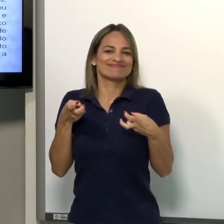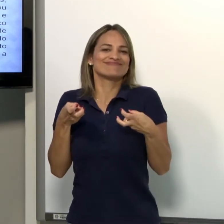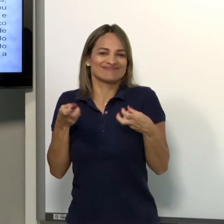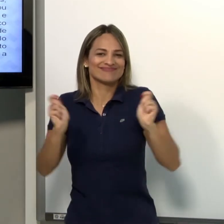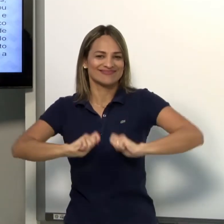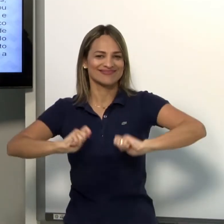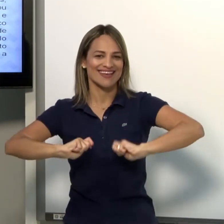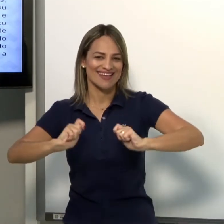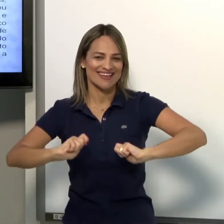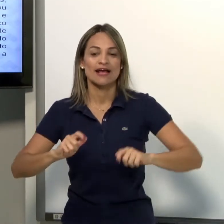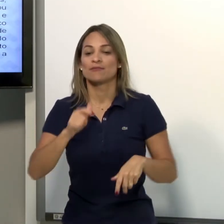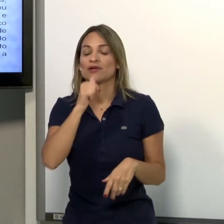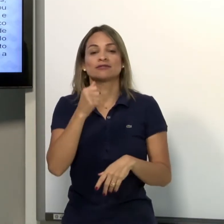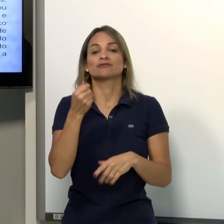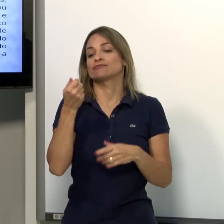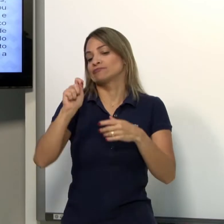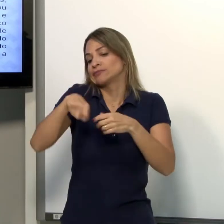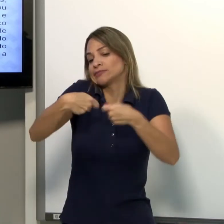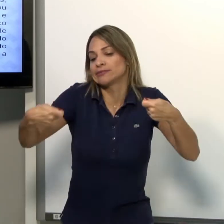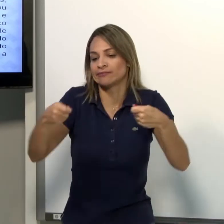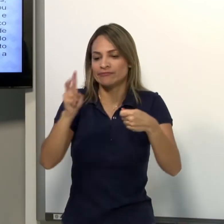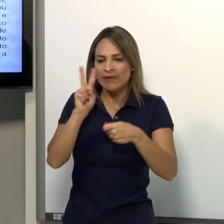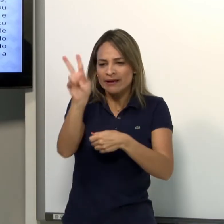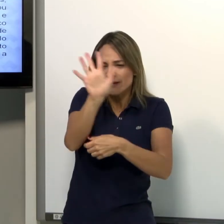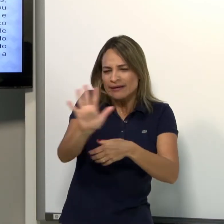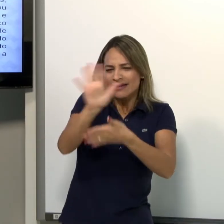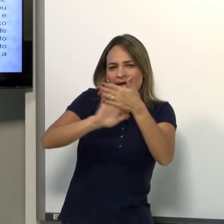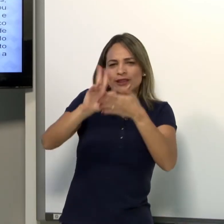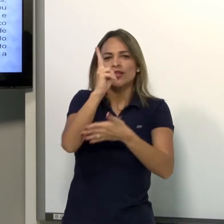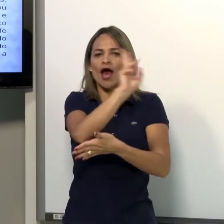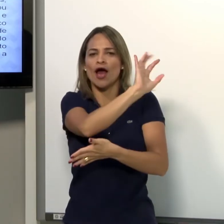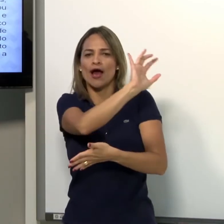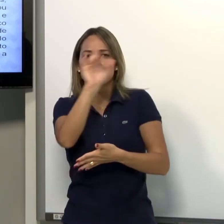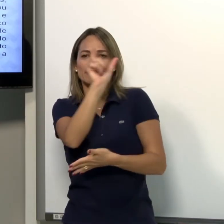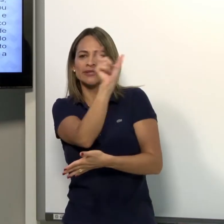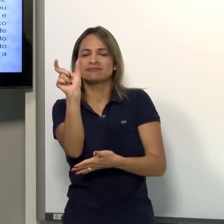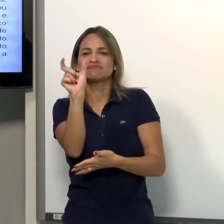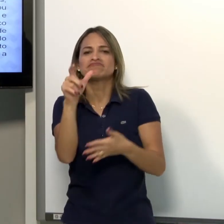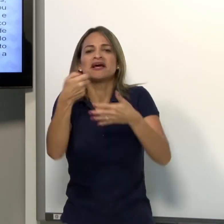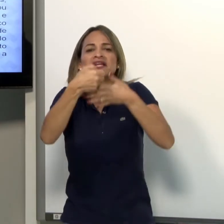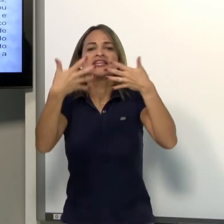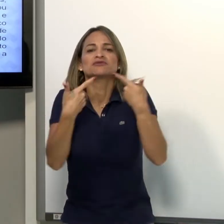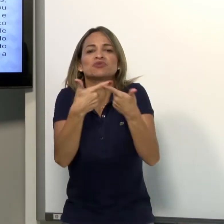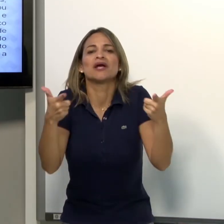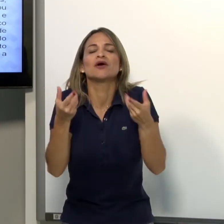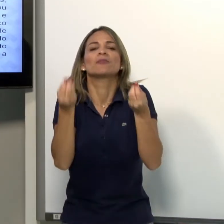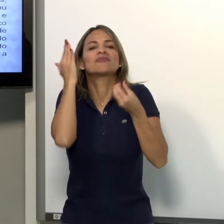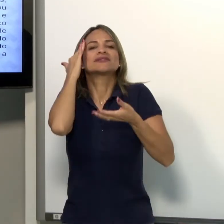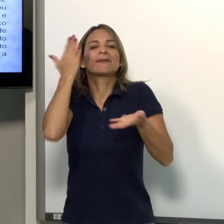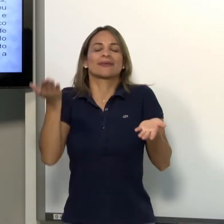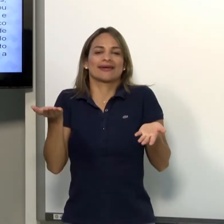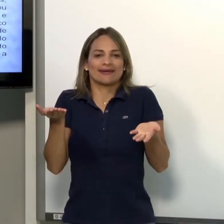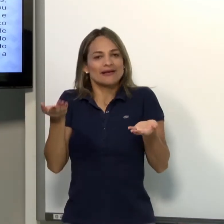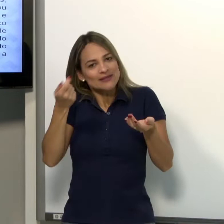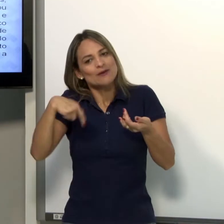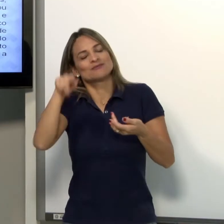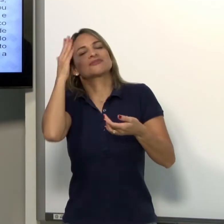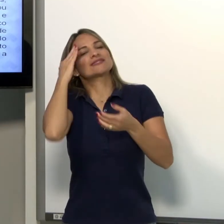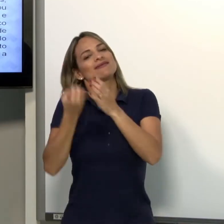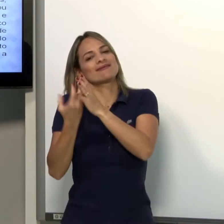Então, você pode observar, por exemplo. Tem um nome, faz a datilologia. E